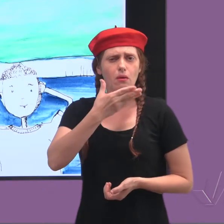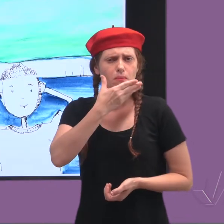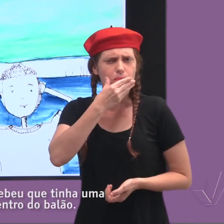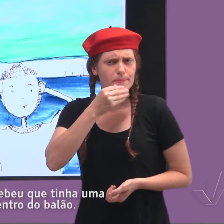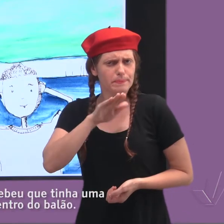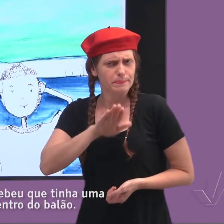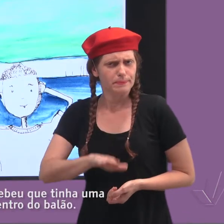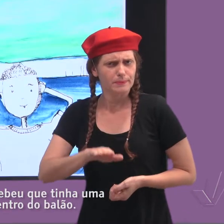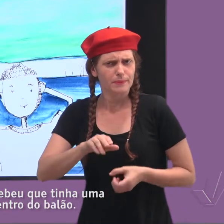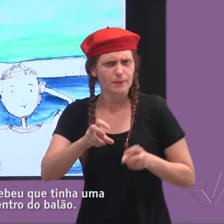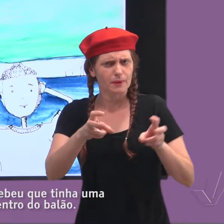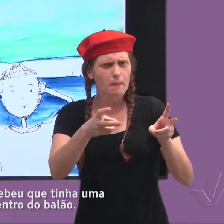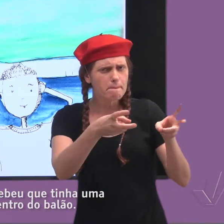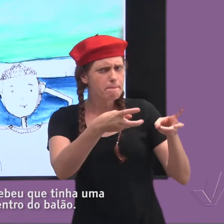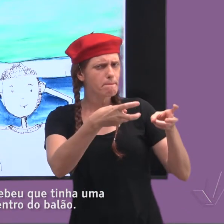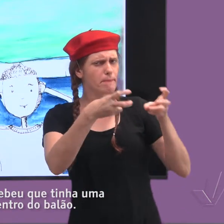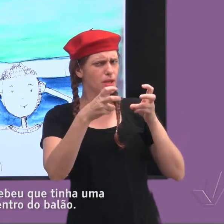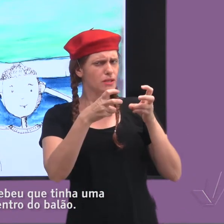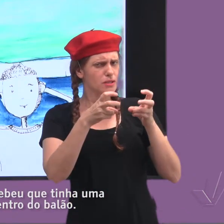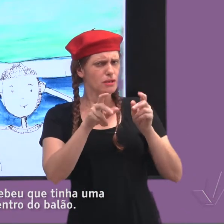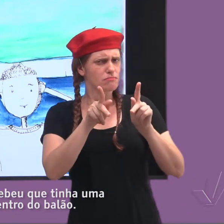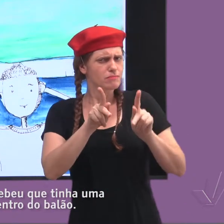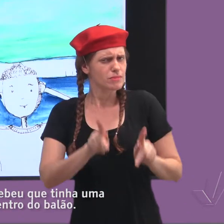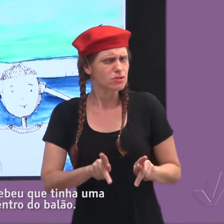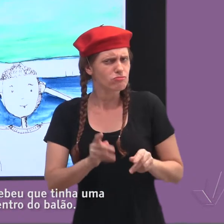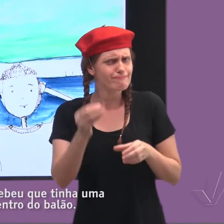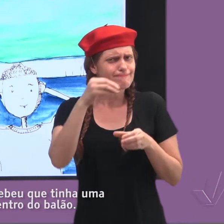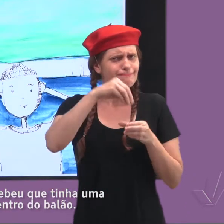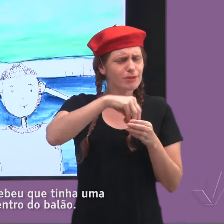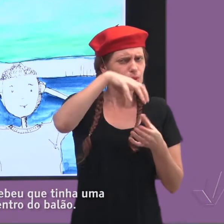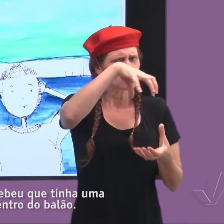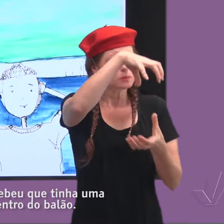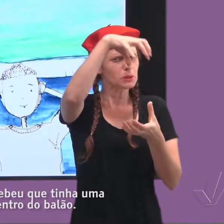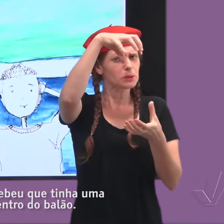O menino, ele percebeu que tinha uma pessoa dentro do balão.